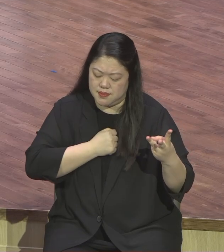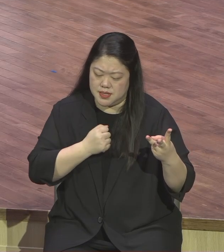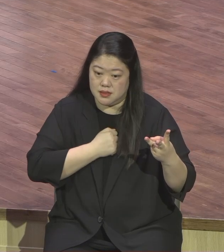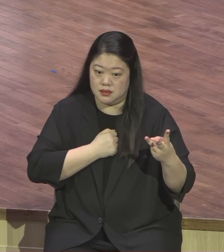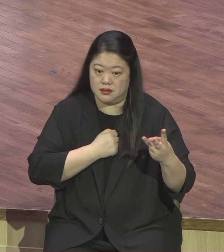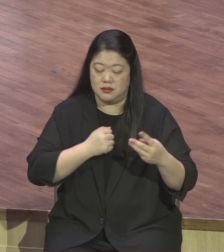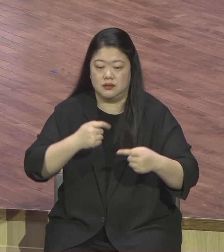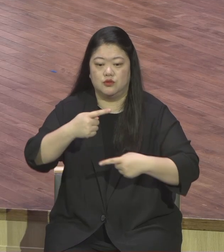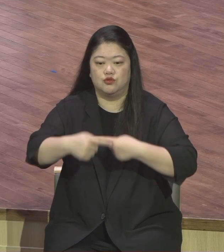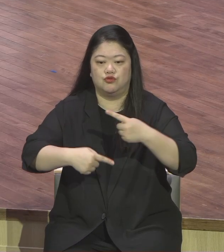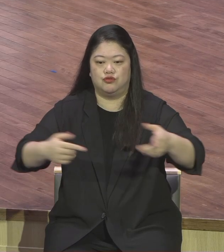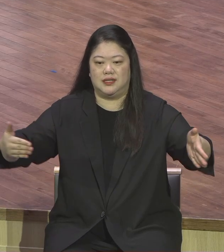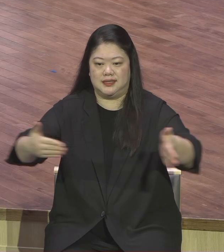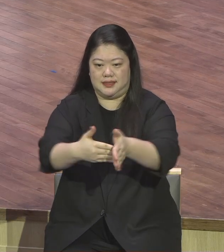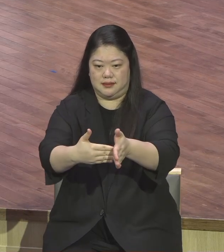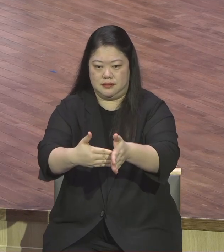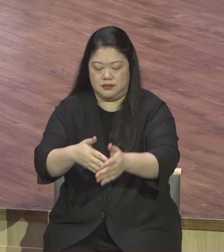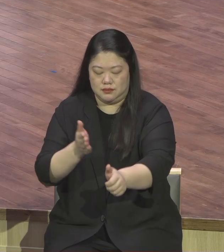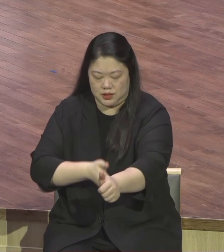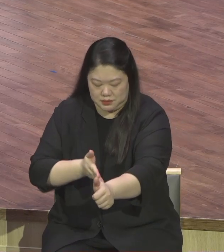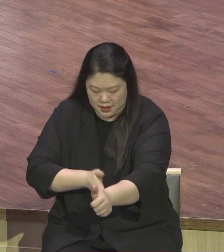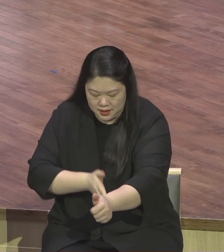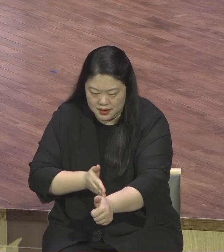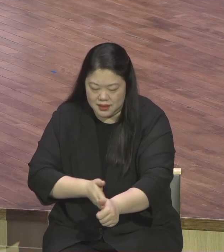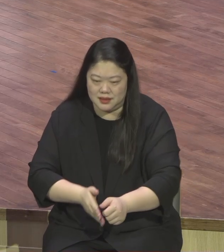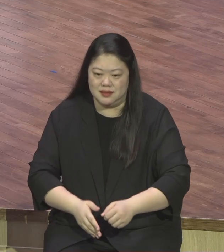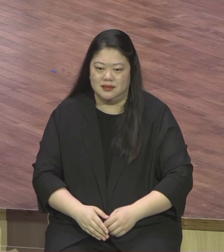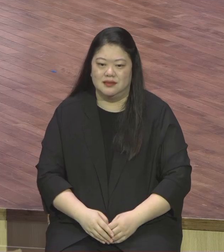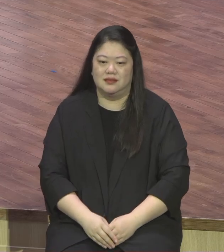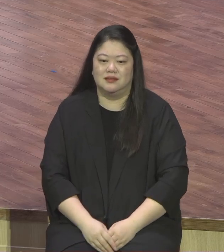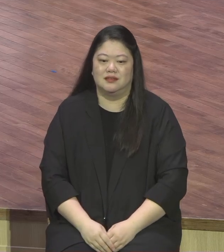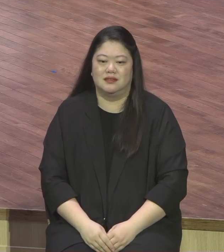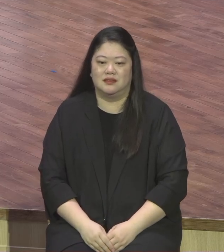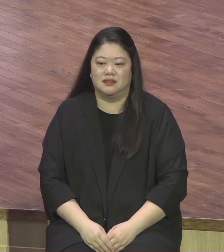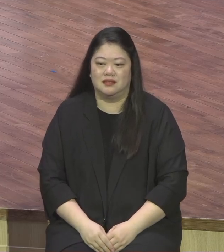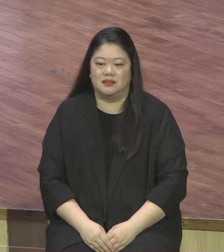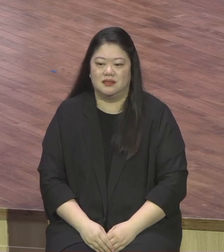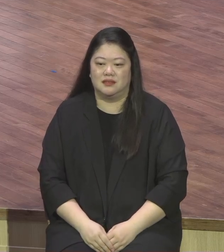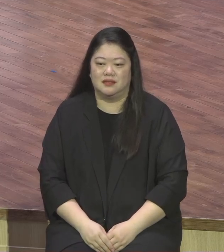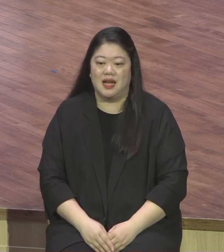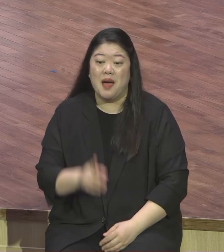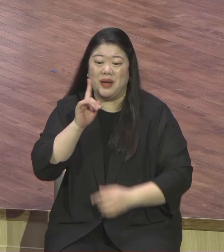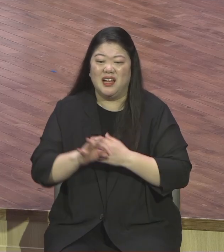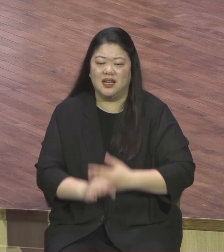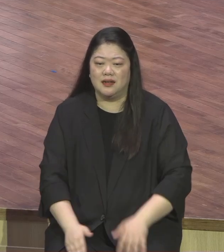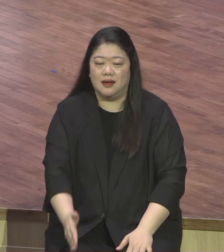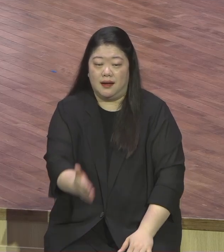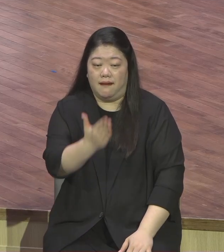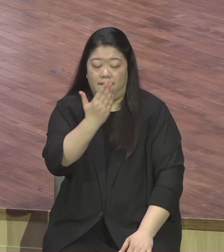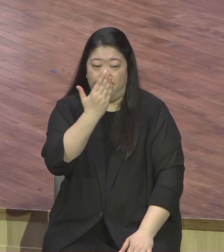그런 거 없습니다 그런 거 말할 때 아 사단에 속았구나 빨리 깨달아야 돼